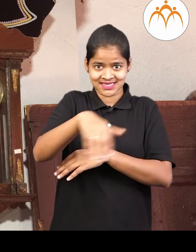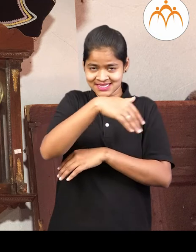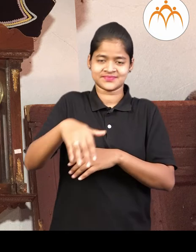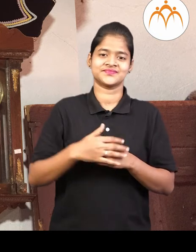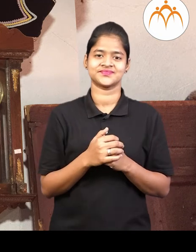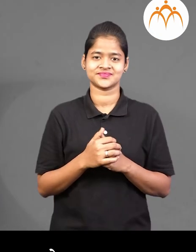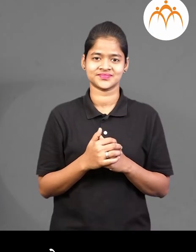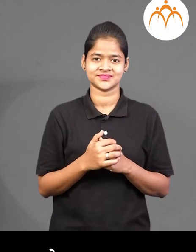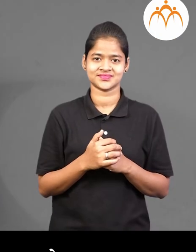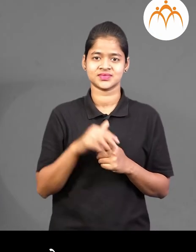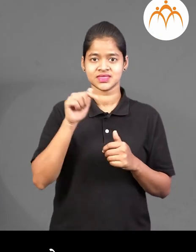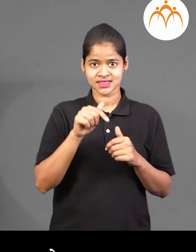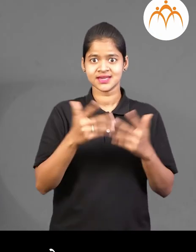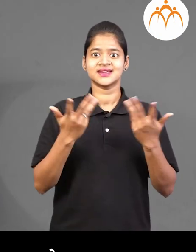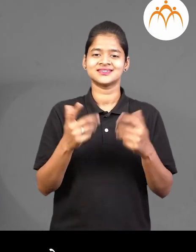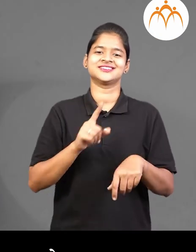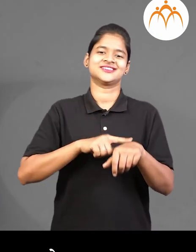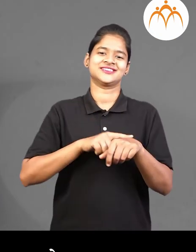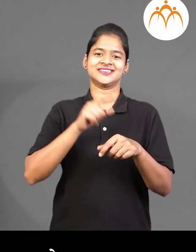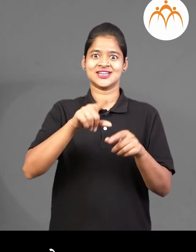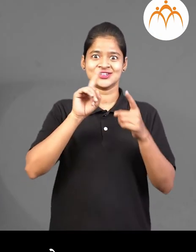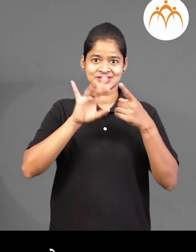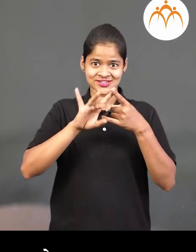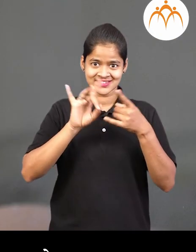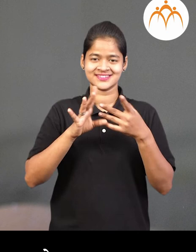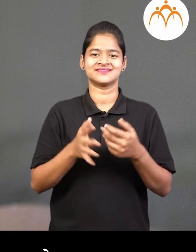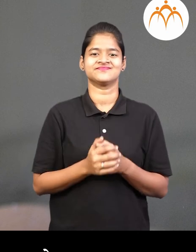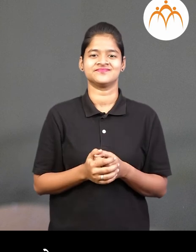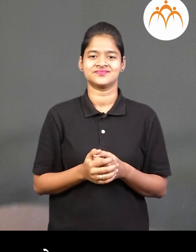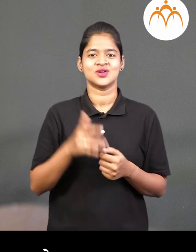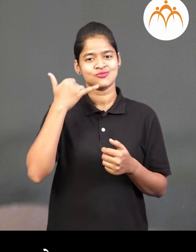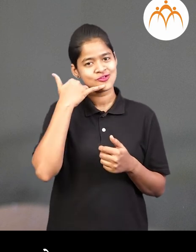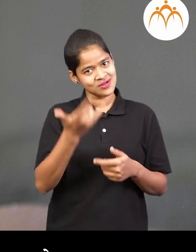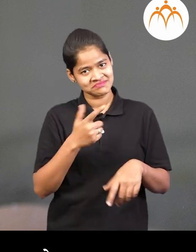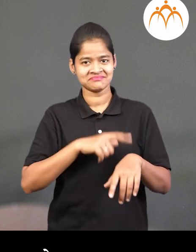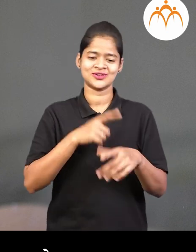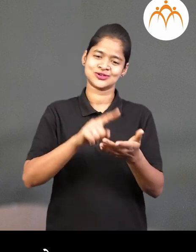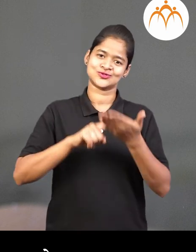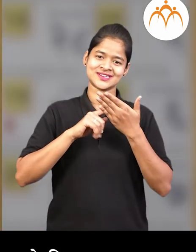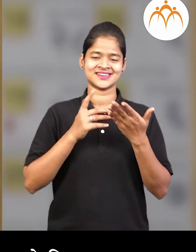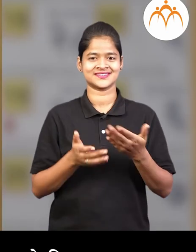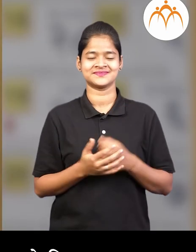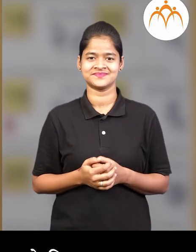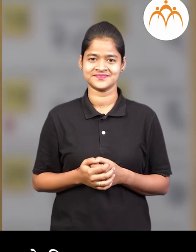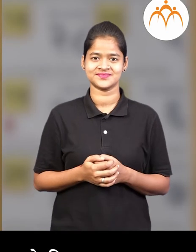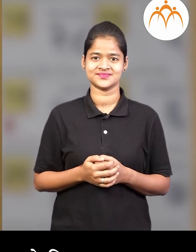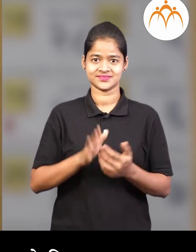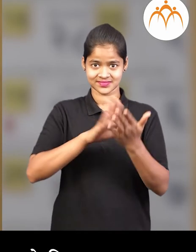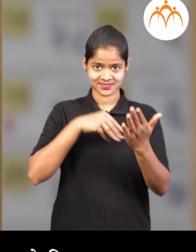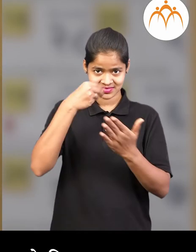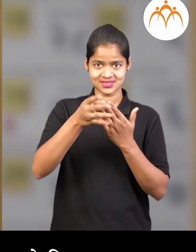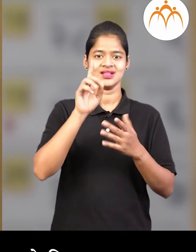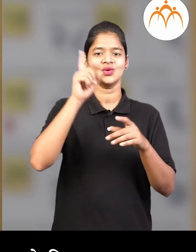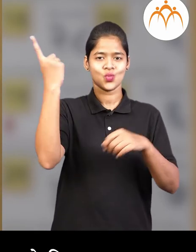अता घड़्याले, इलेक्ट्रोनिक घड़्याले, मोबाईल फोन या वरुन वेल समझते दिनदर्शी के वरुन